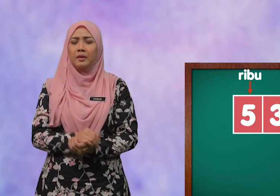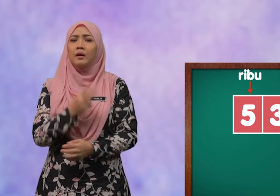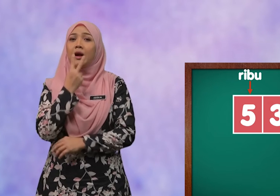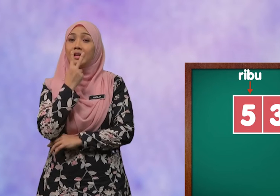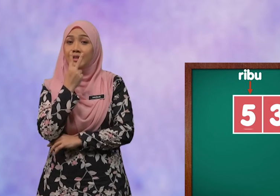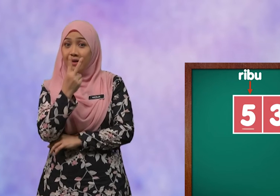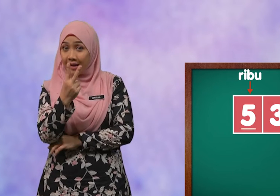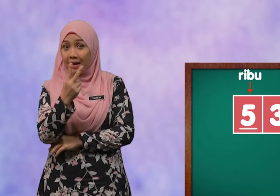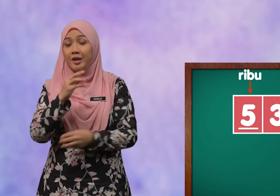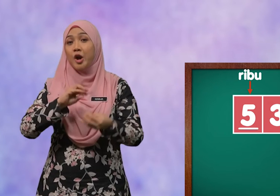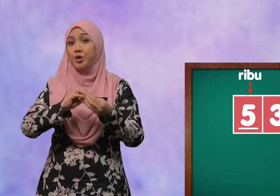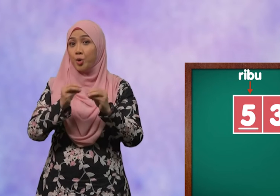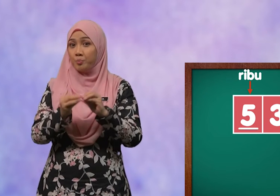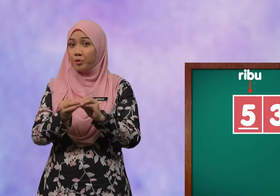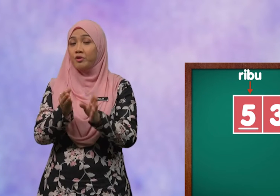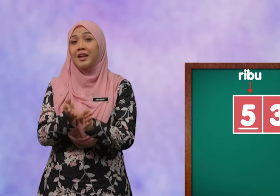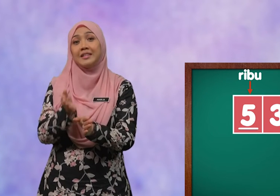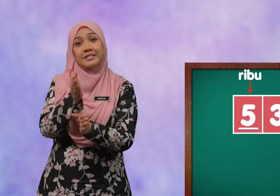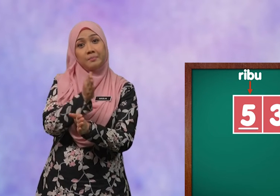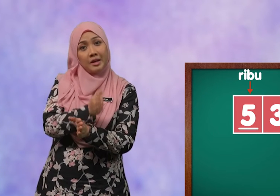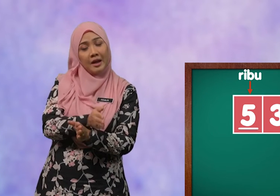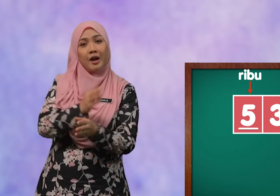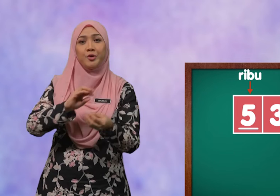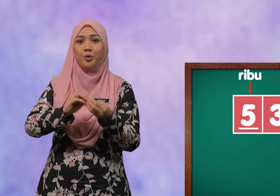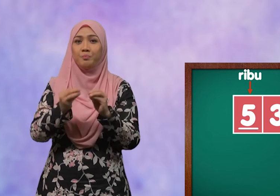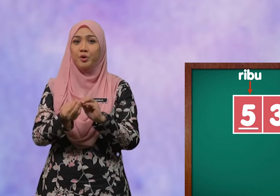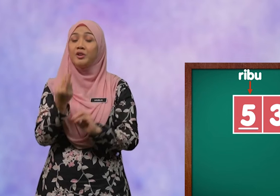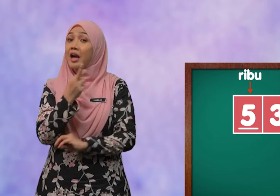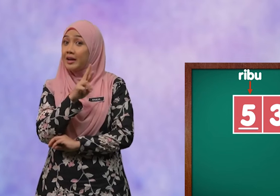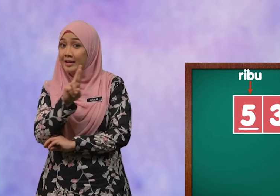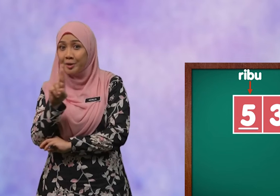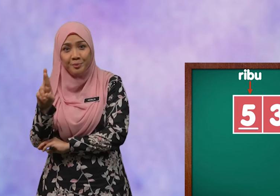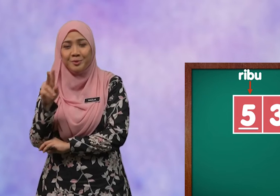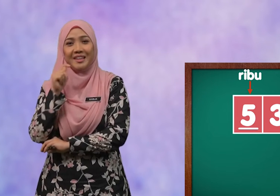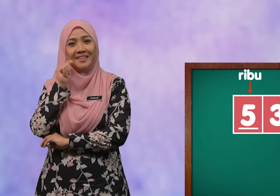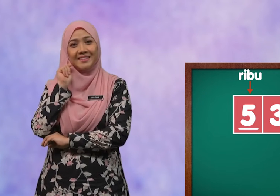Lihat nombor di sebelah nombor ribu tadi.